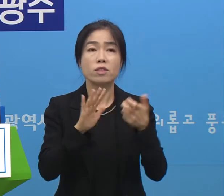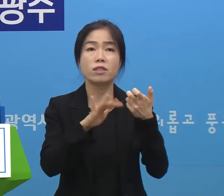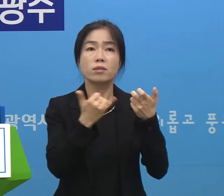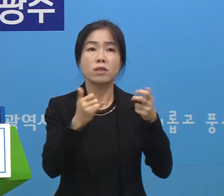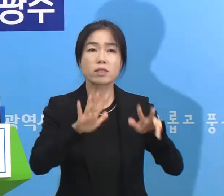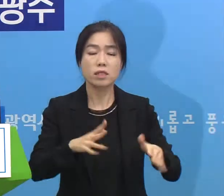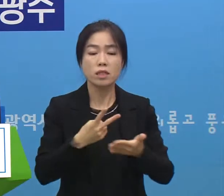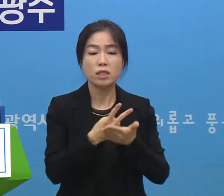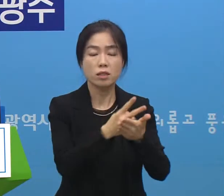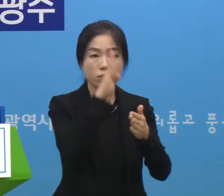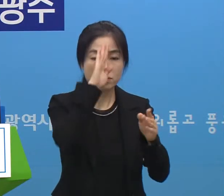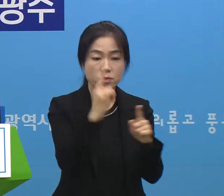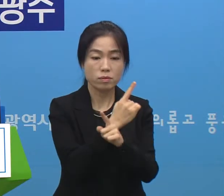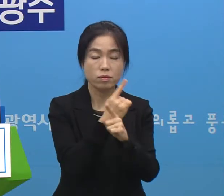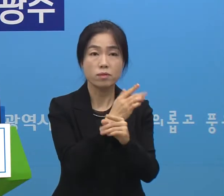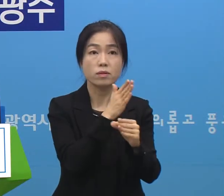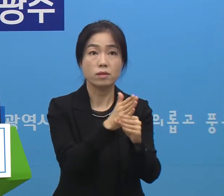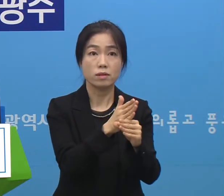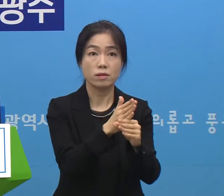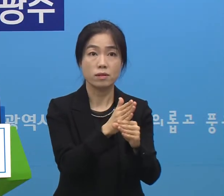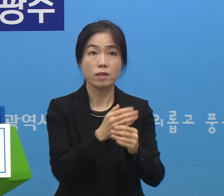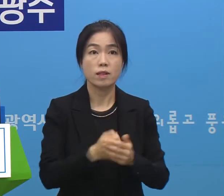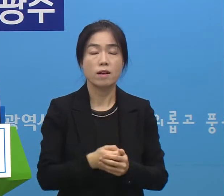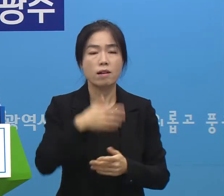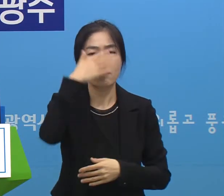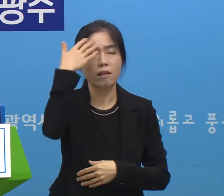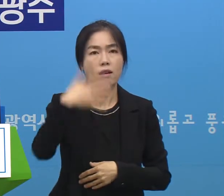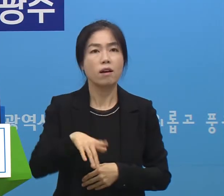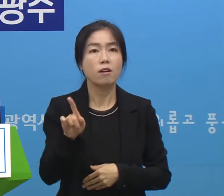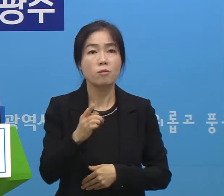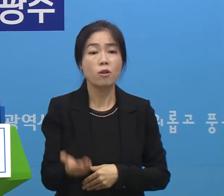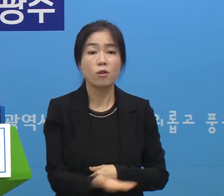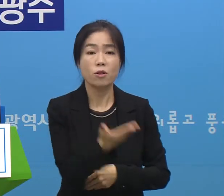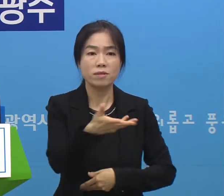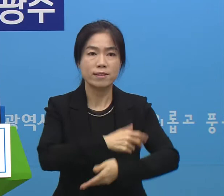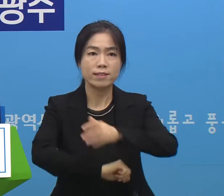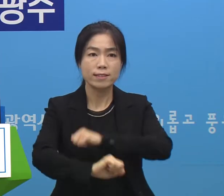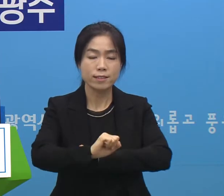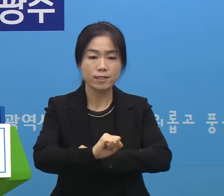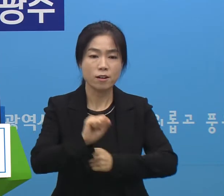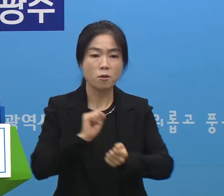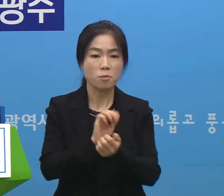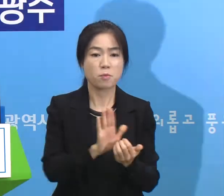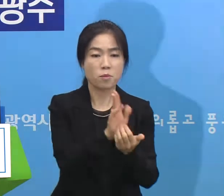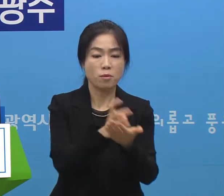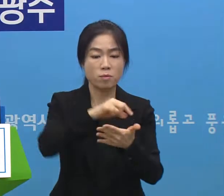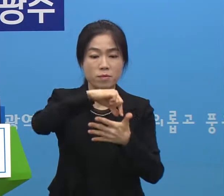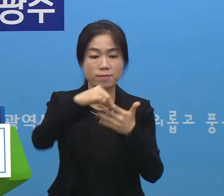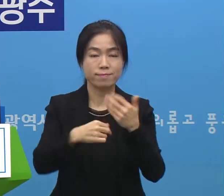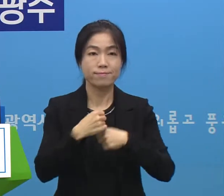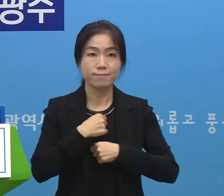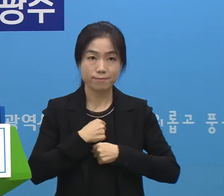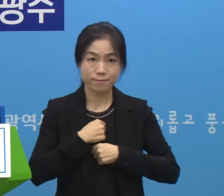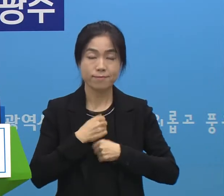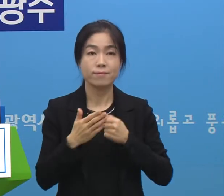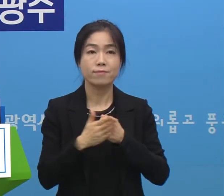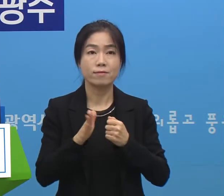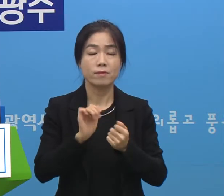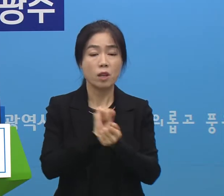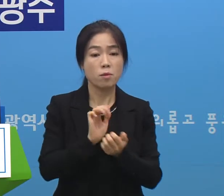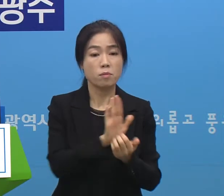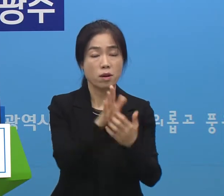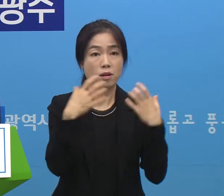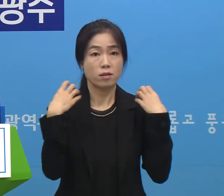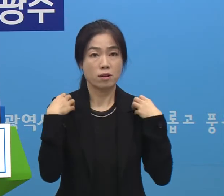아직 입원 치료 중입니다 다행히도 시민들의 적극적인 방역 수칙 준수로 방역